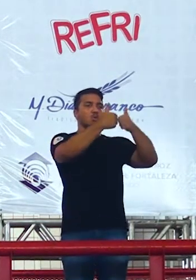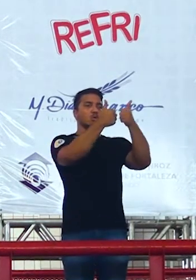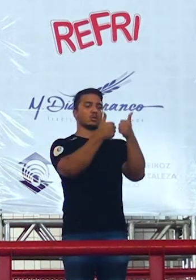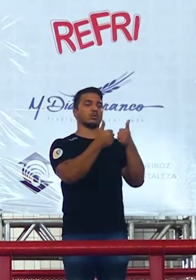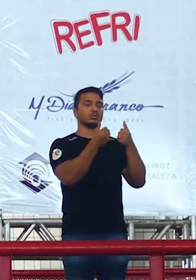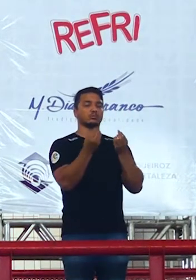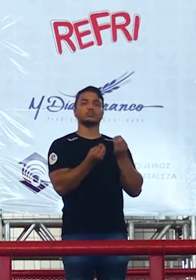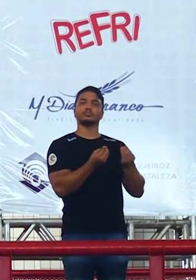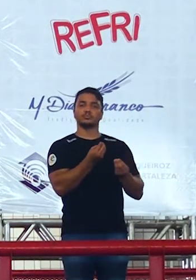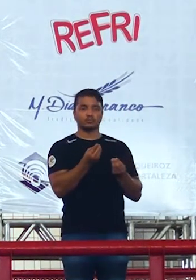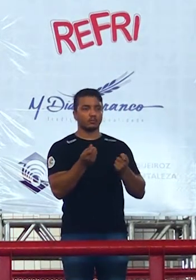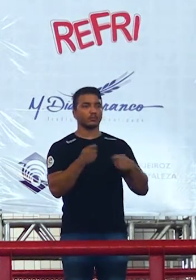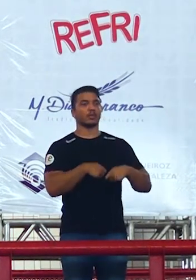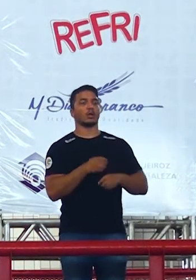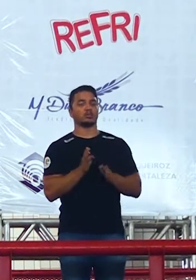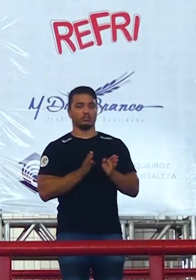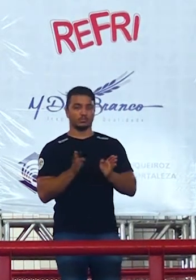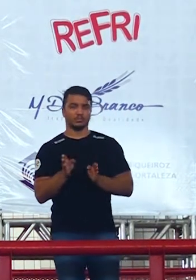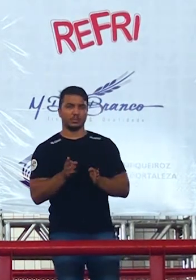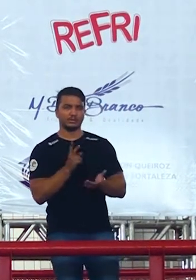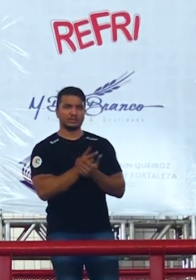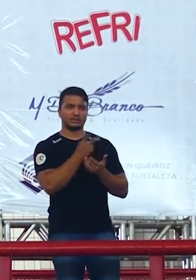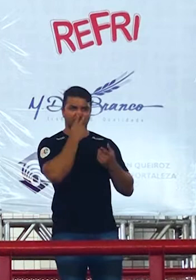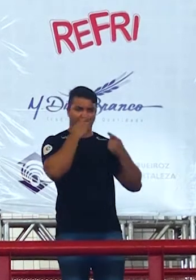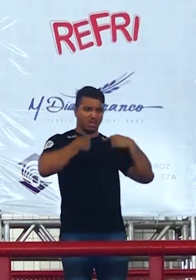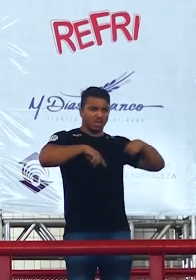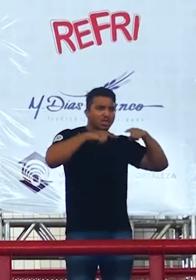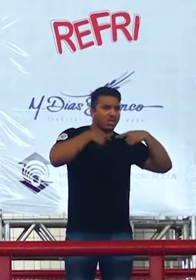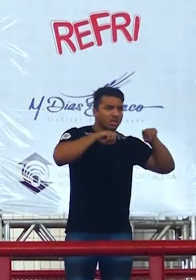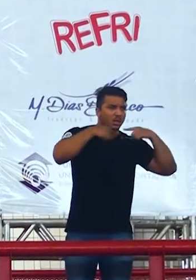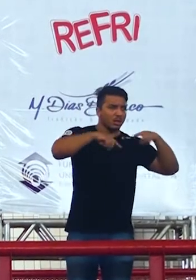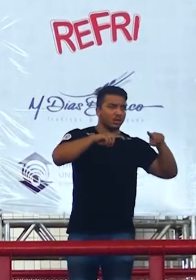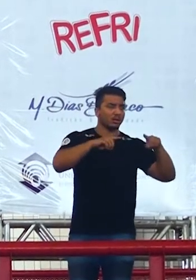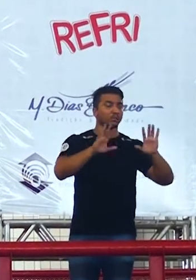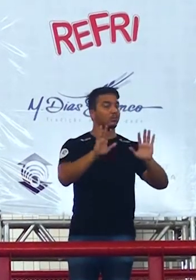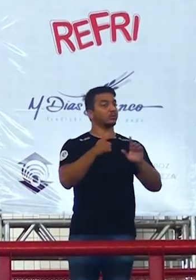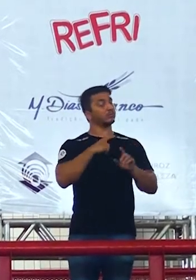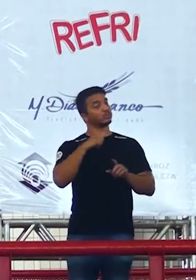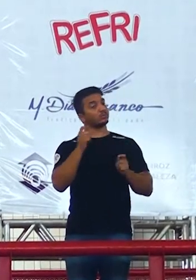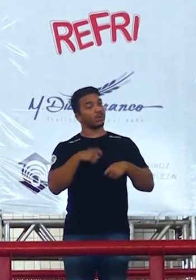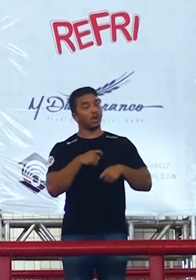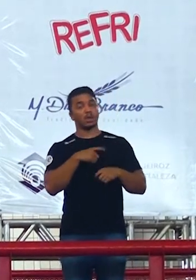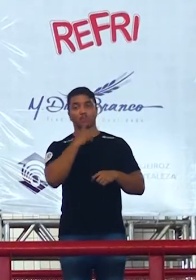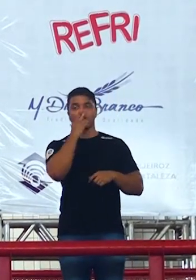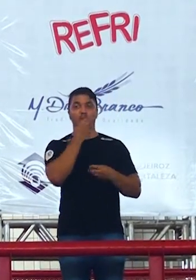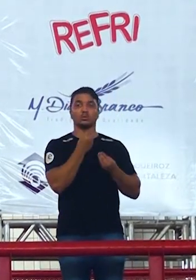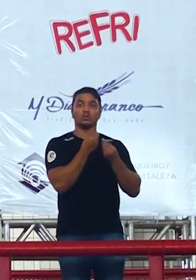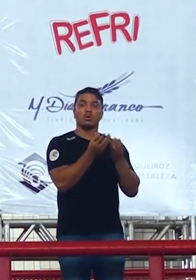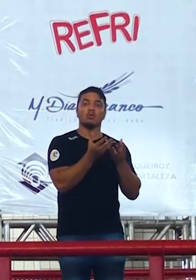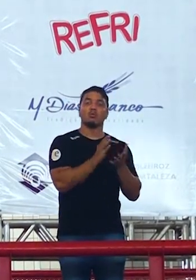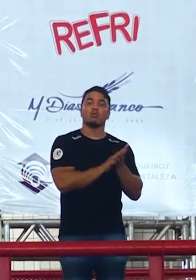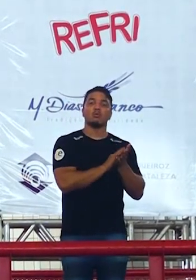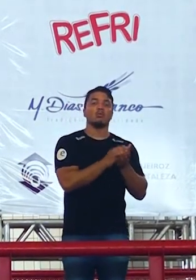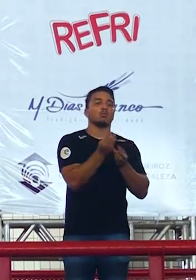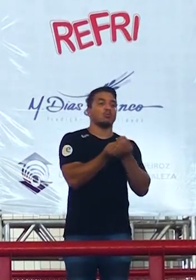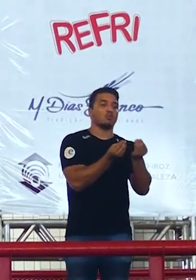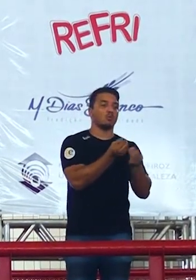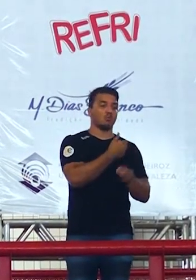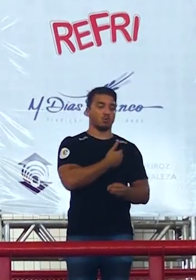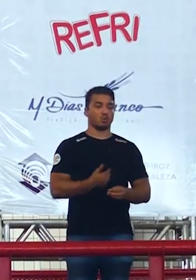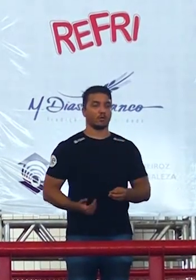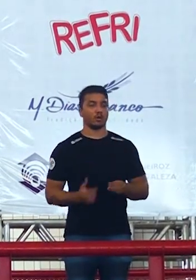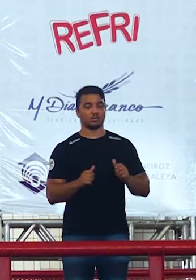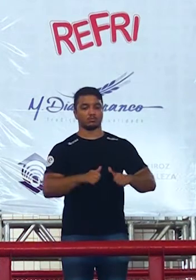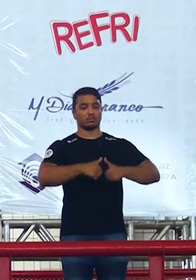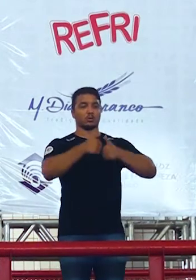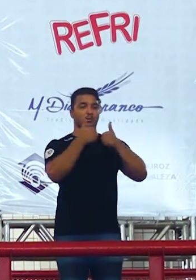e aí vocês são acostumados sempre a criticar na redação aí seria o momento de você elogiar a iniciativa governamental